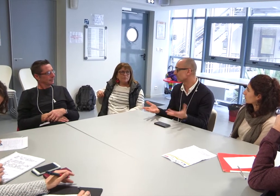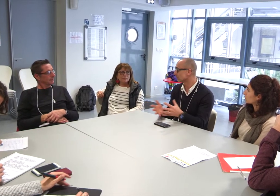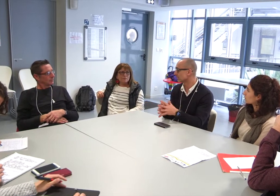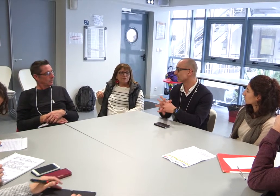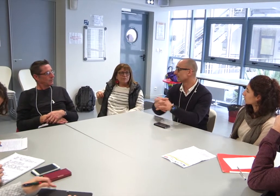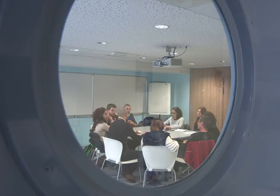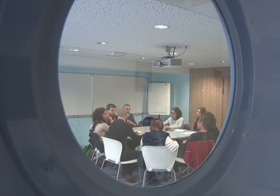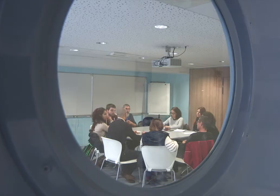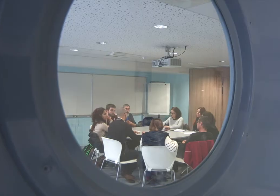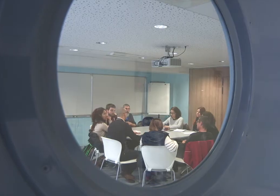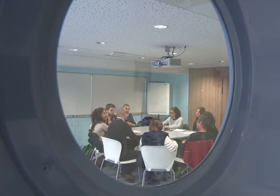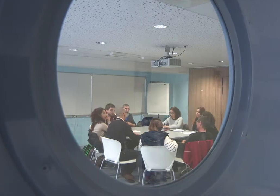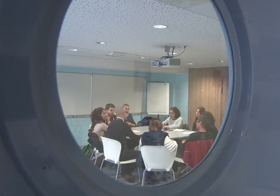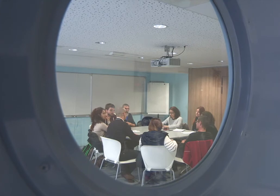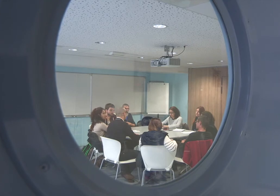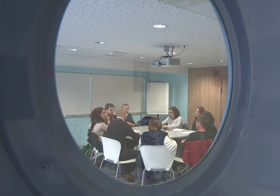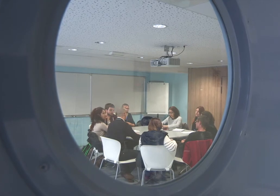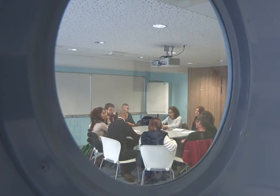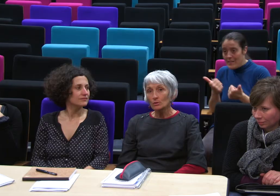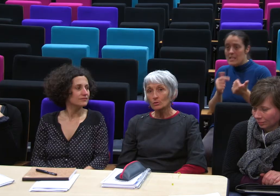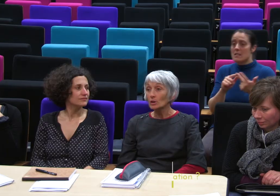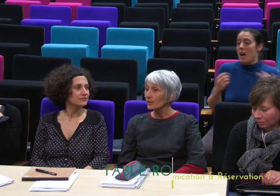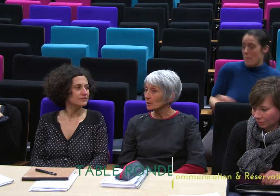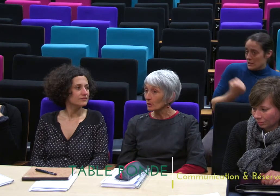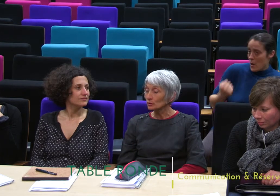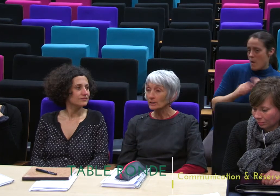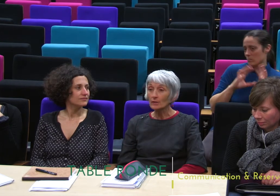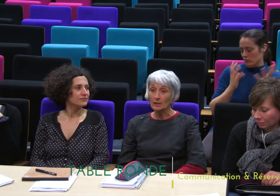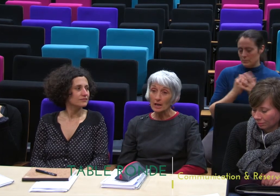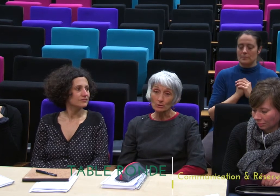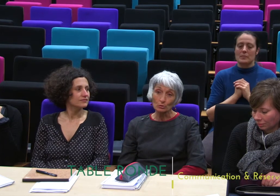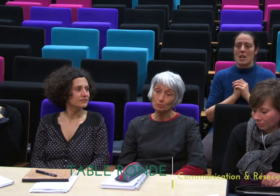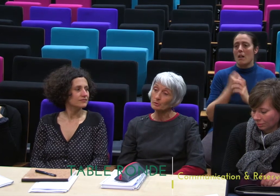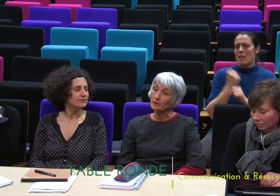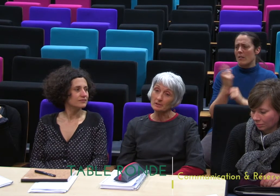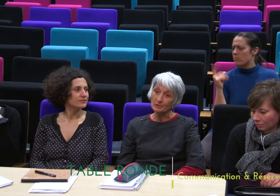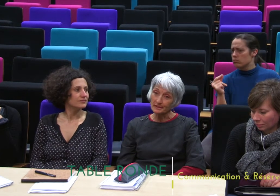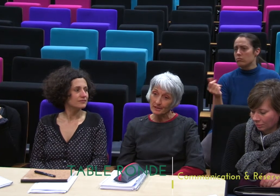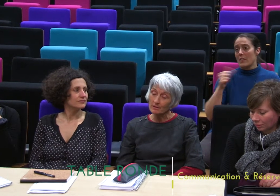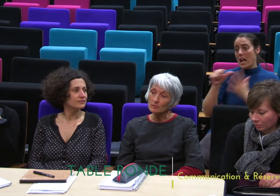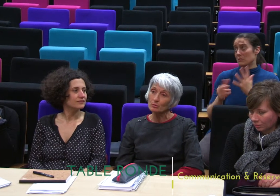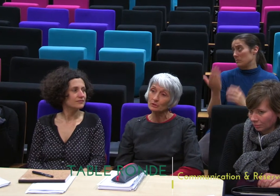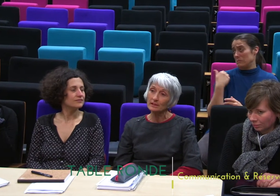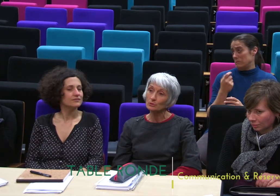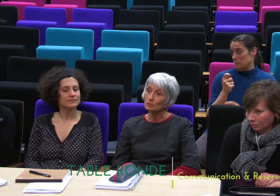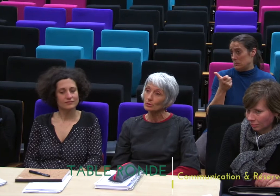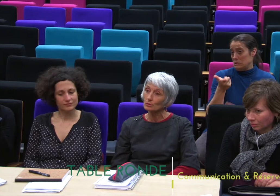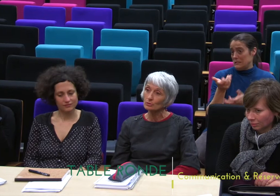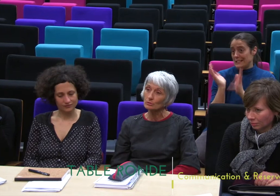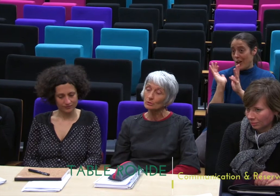pour les montages et les exploitations on travaille en partenariat avec Acte depuis pratiquement 10 ans c'était des aspects très techniques